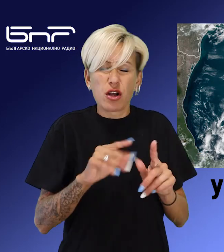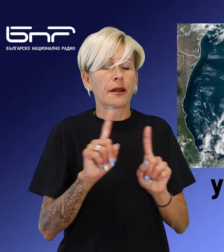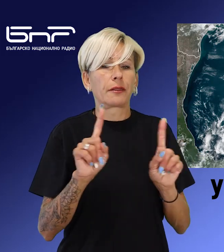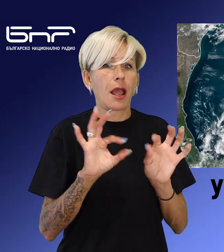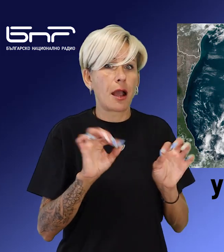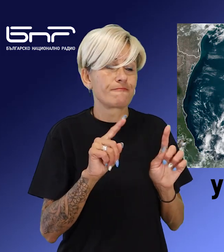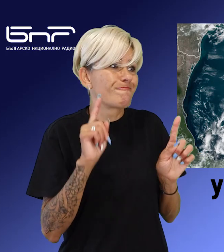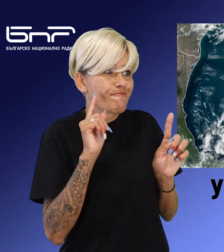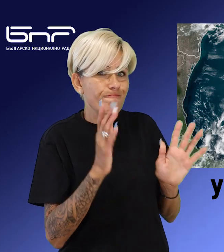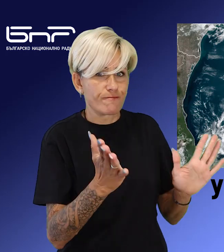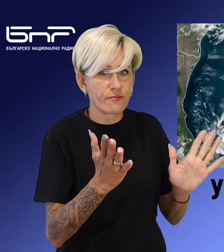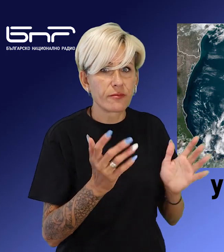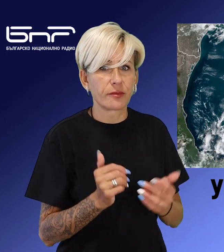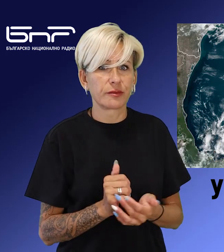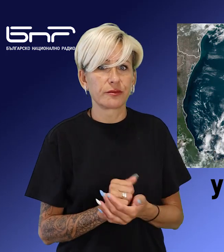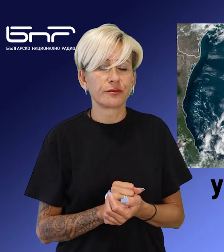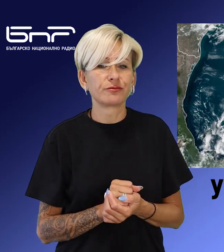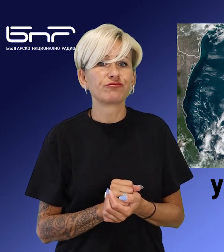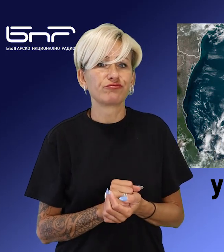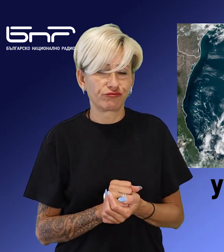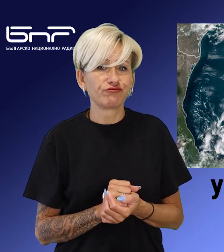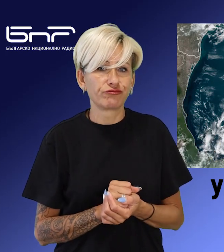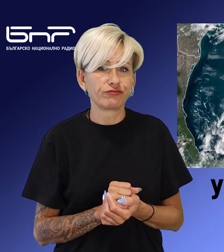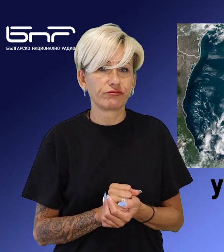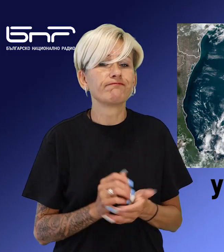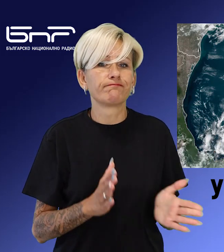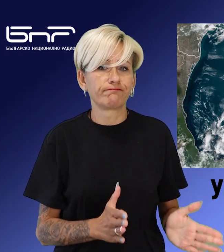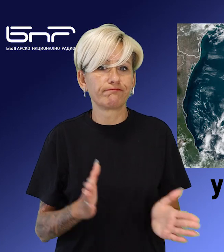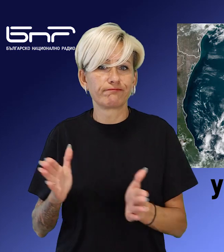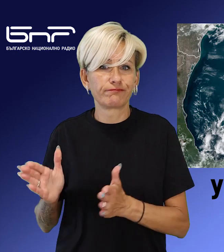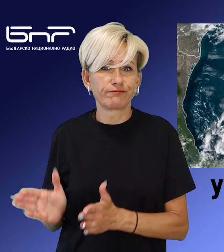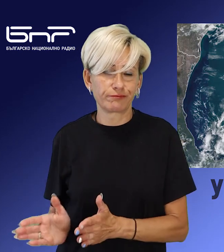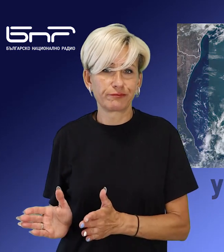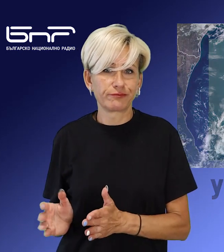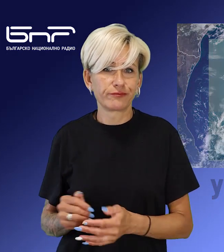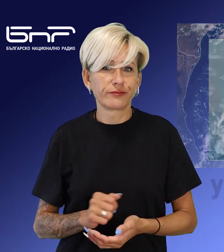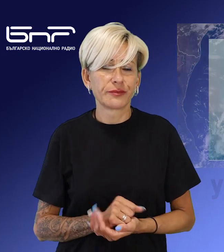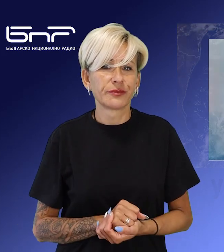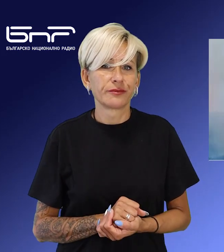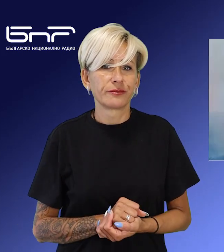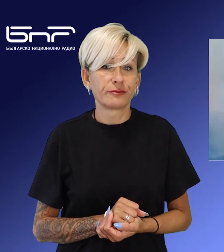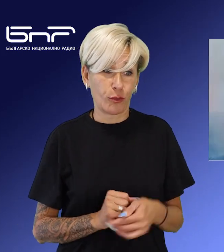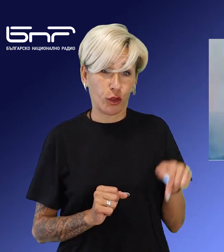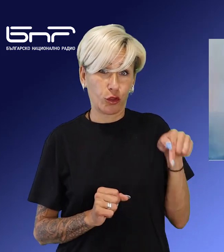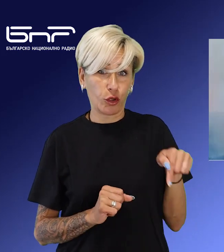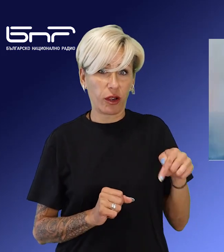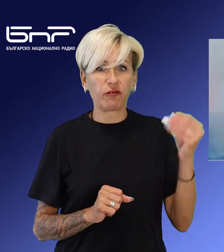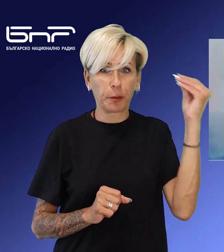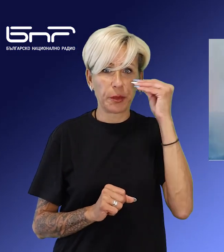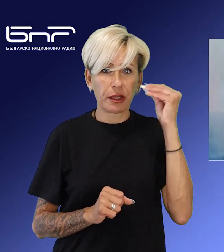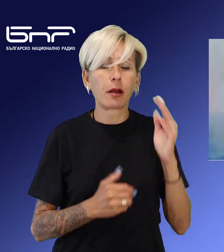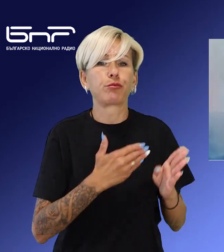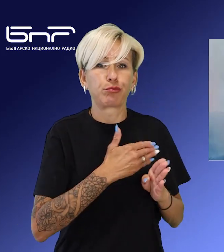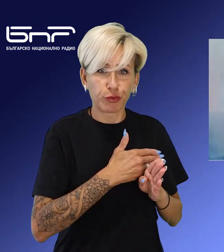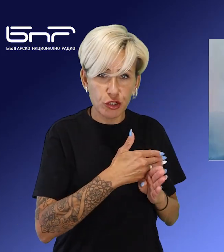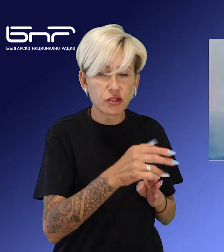север и южна Каролина. За новините от Съединените щати и Светослав Козловски. А у нас продължава борбата с огнената